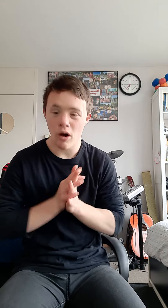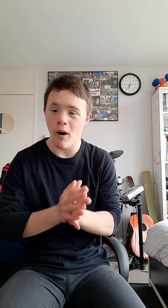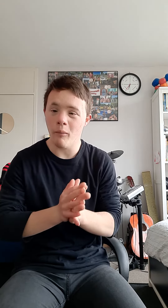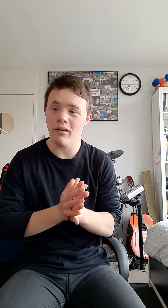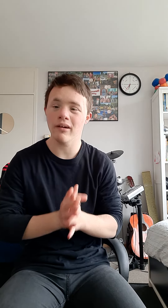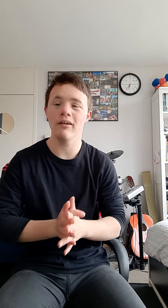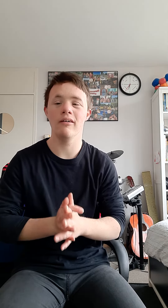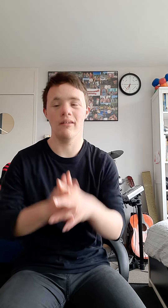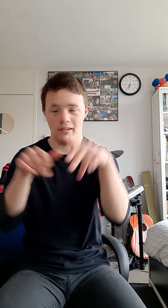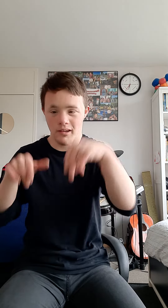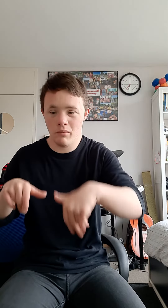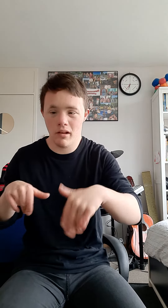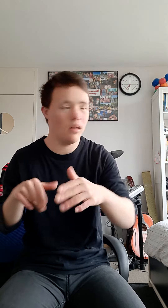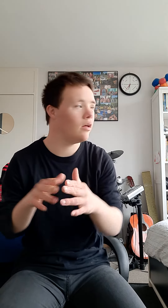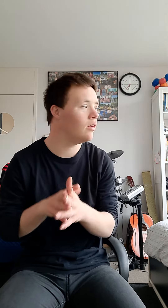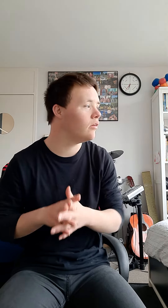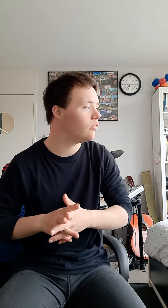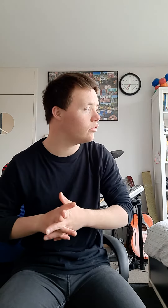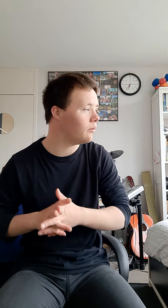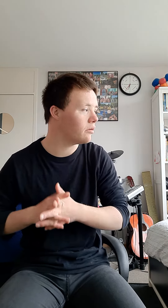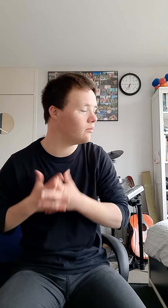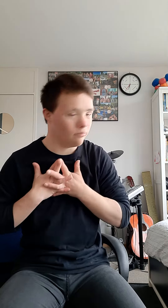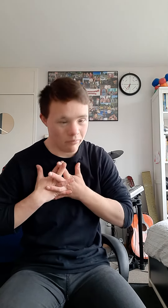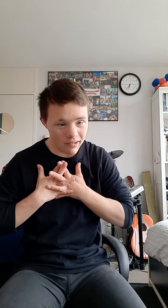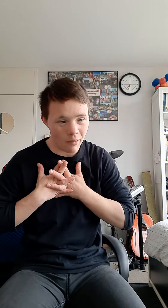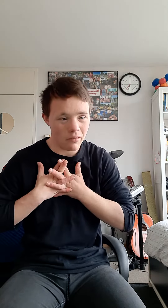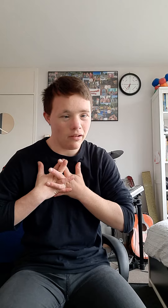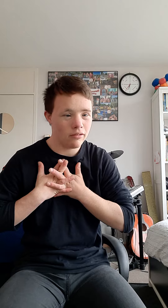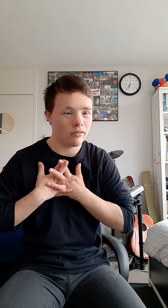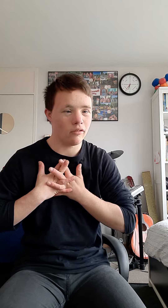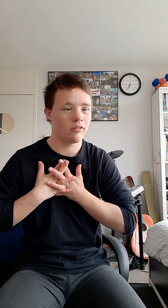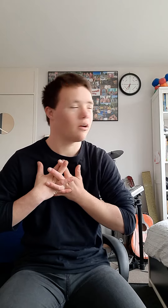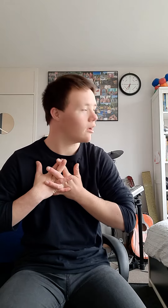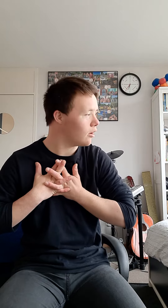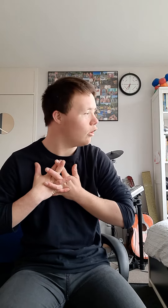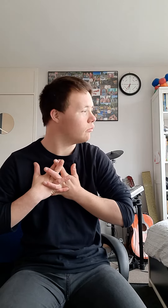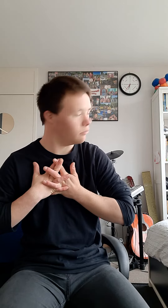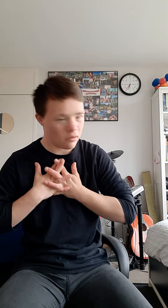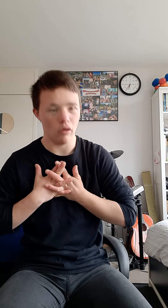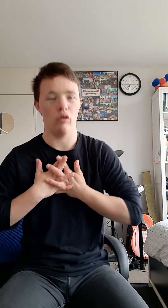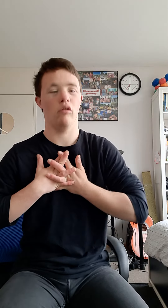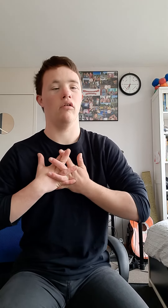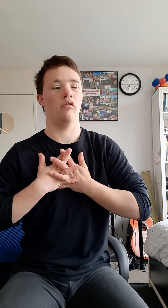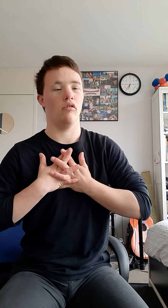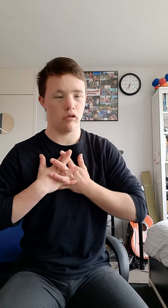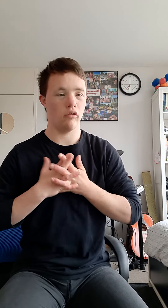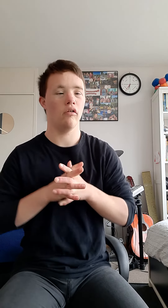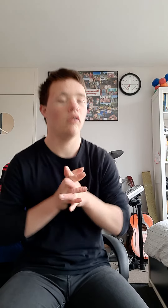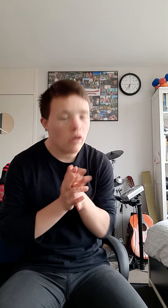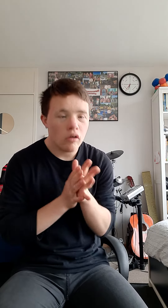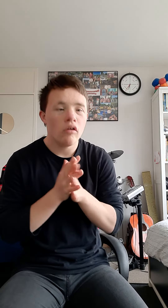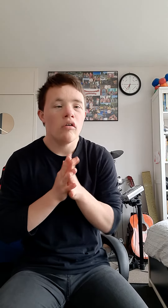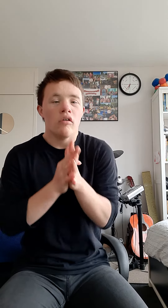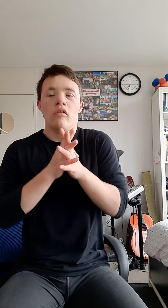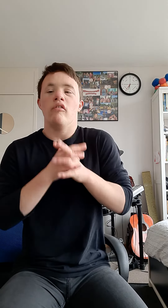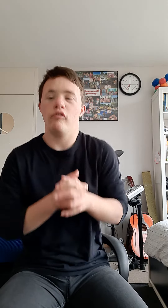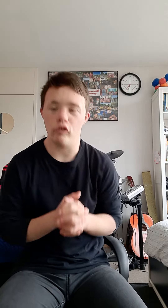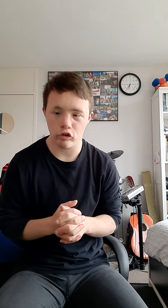Ableger. Heerbeleer. Dus heb ik meer abonnees. Dus ga ik ook meer leuke vlog